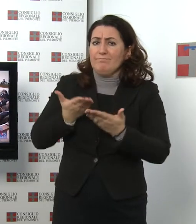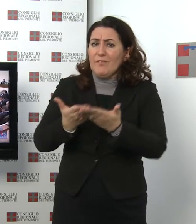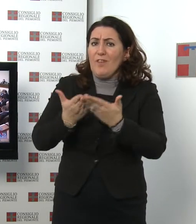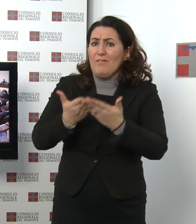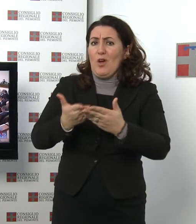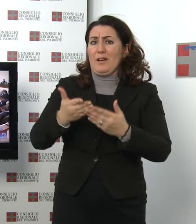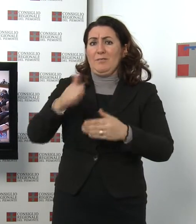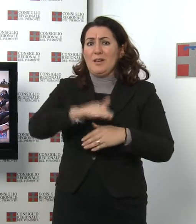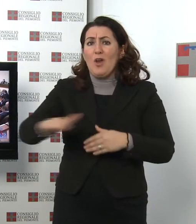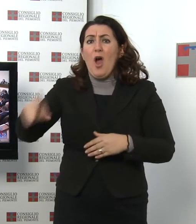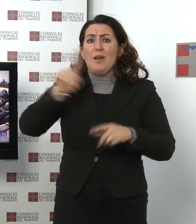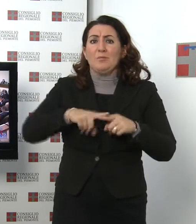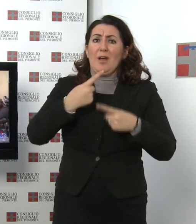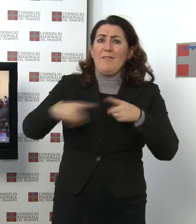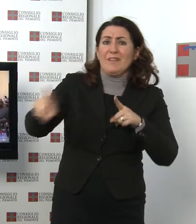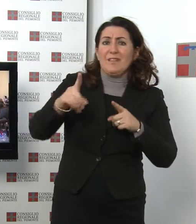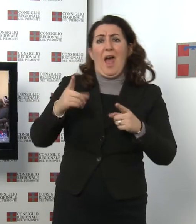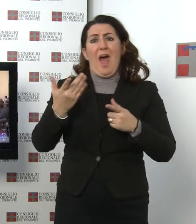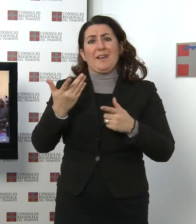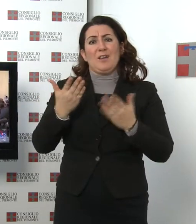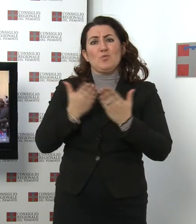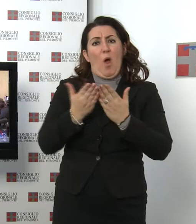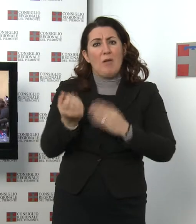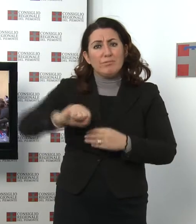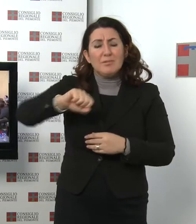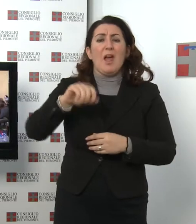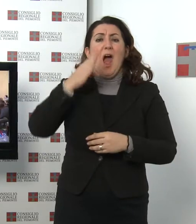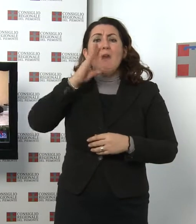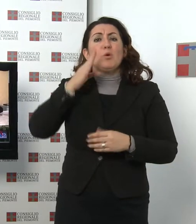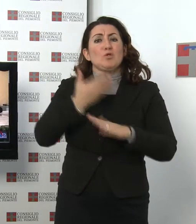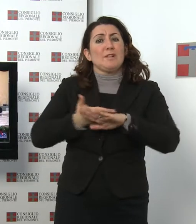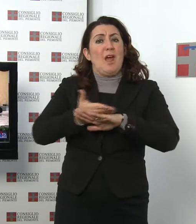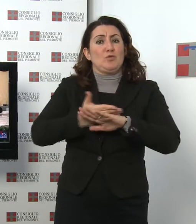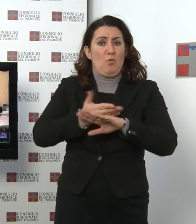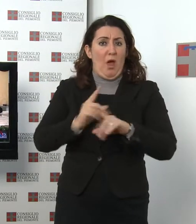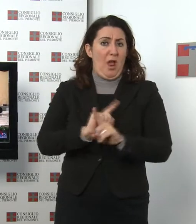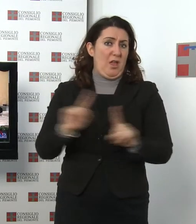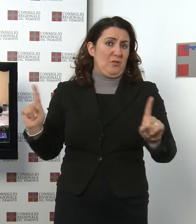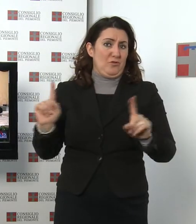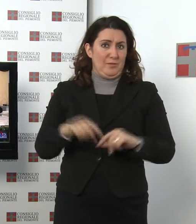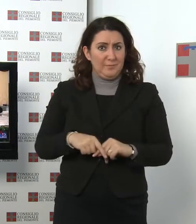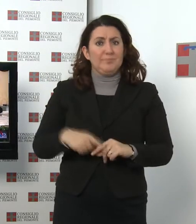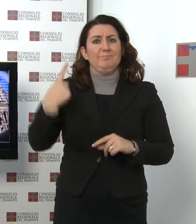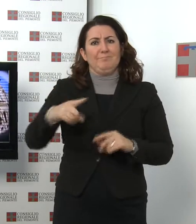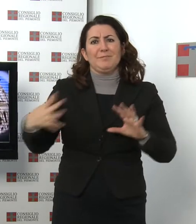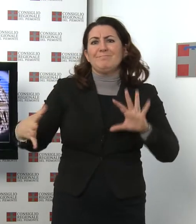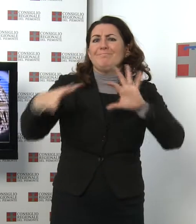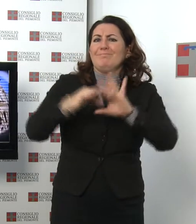scolastica e gli abusi sessuali online. Il documento è stato presentato dopo l'incontro con la ONUS Save the Children.